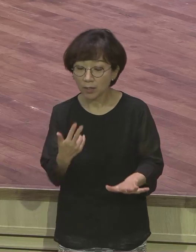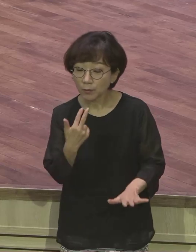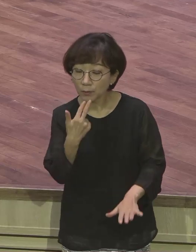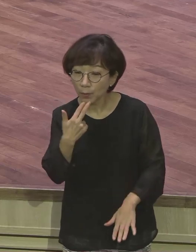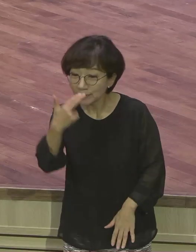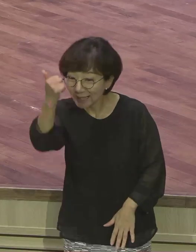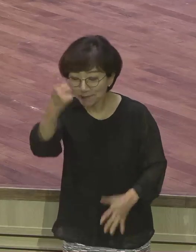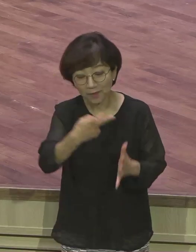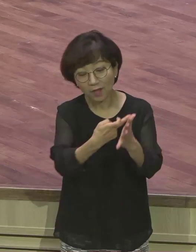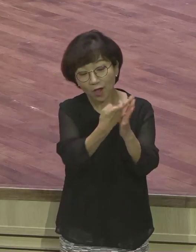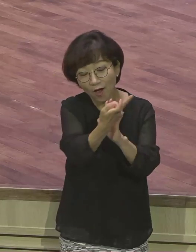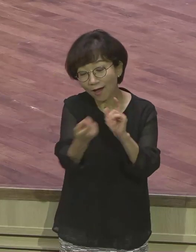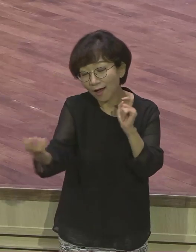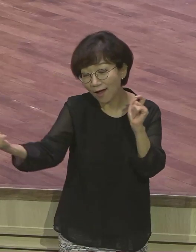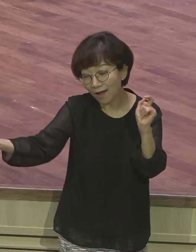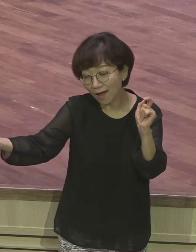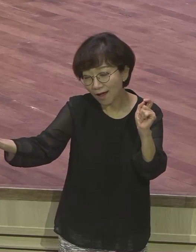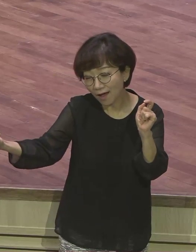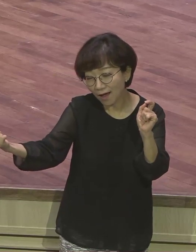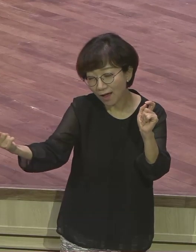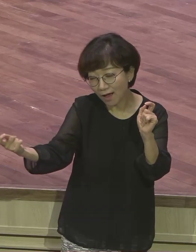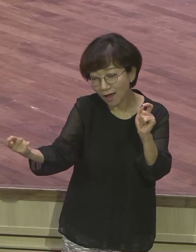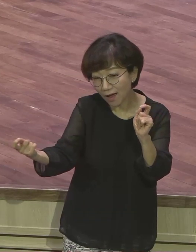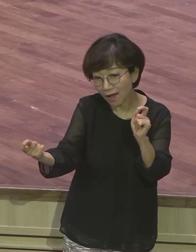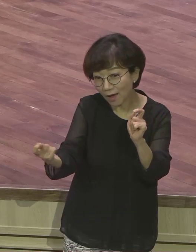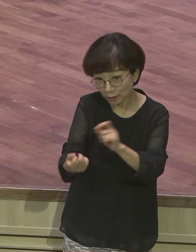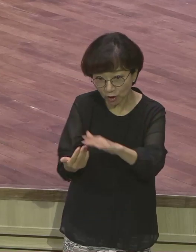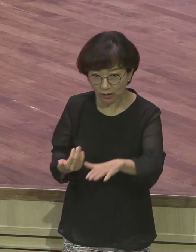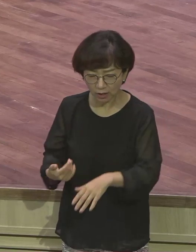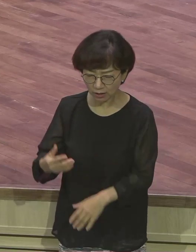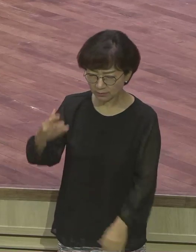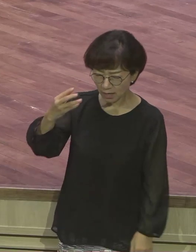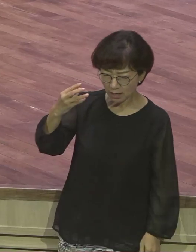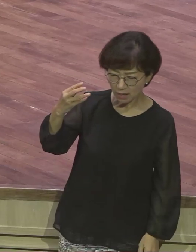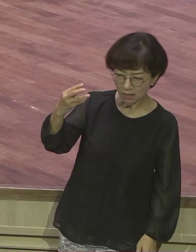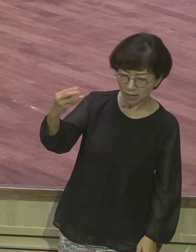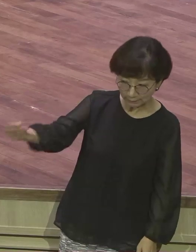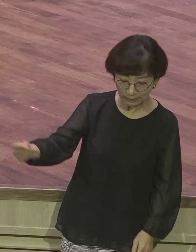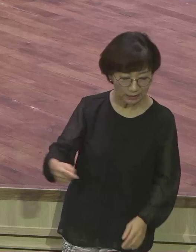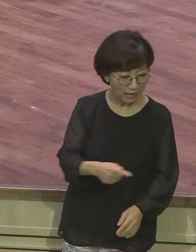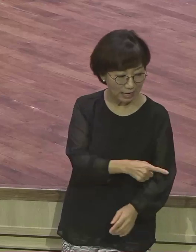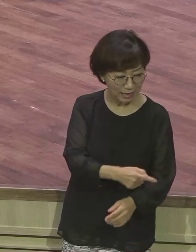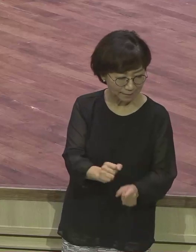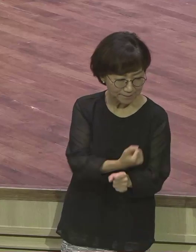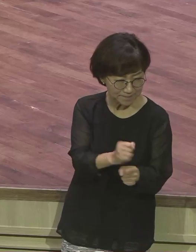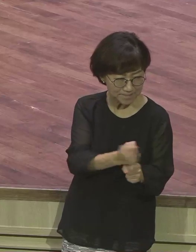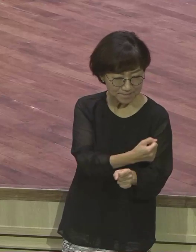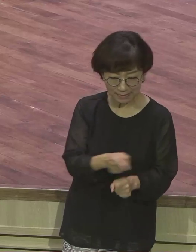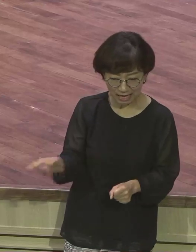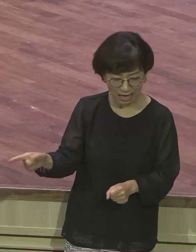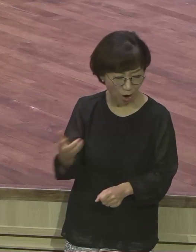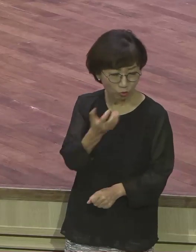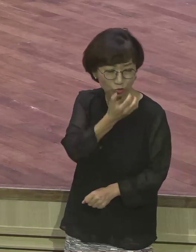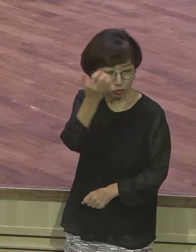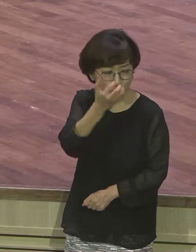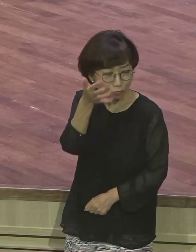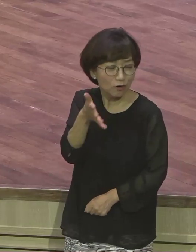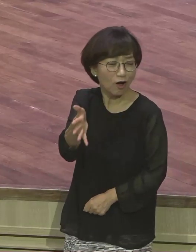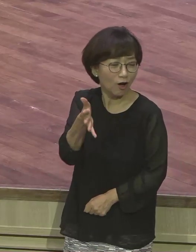가까이 오기 전에 그들이 요셉을 물리서 보고 죽이기를 꾀하여 서로 이르되 꿈꾸는 자가 오는도다. 자 그를